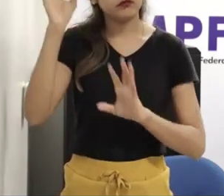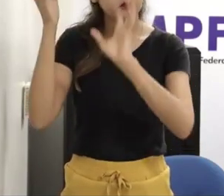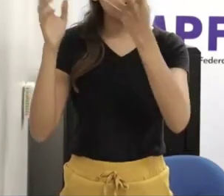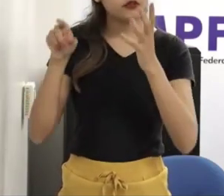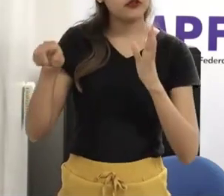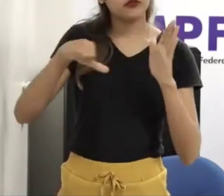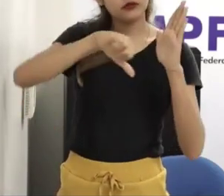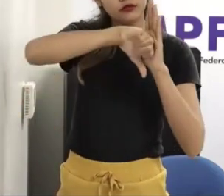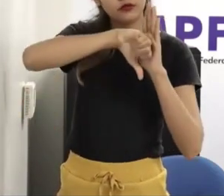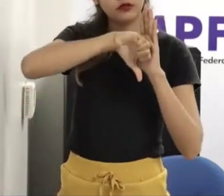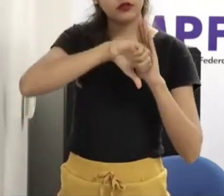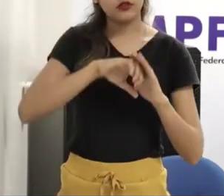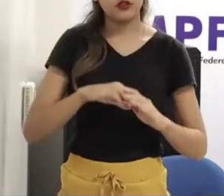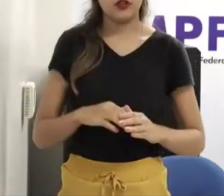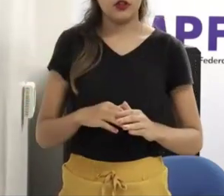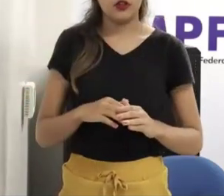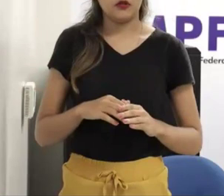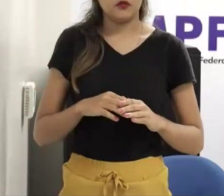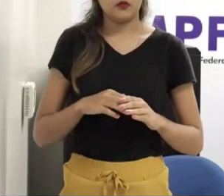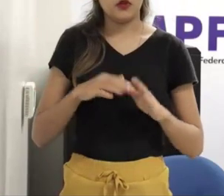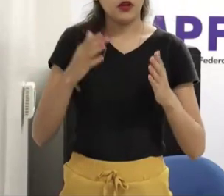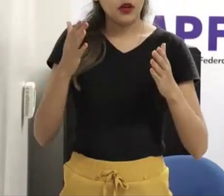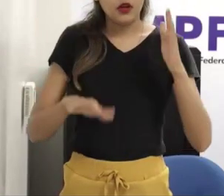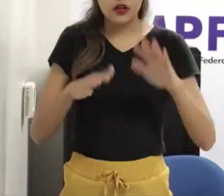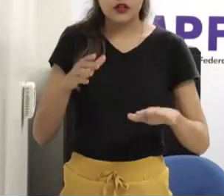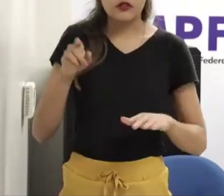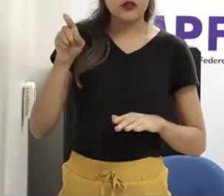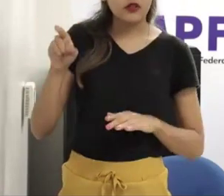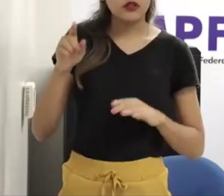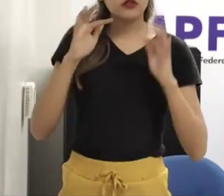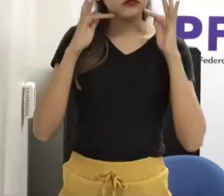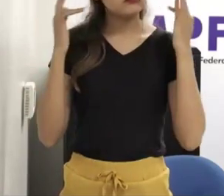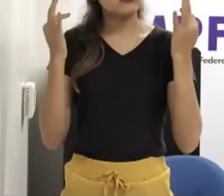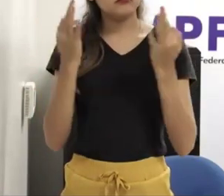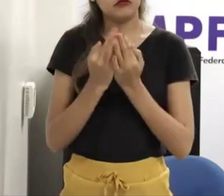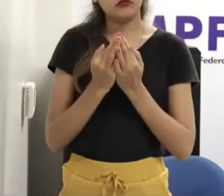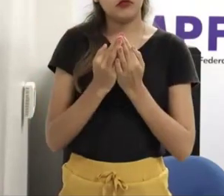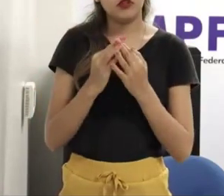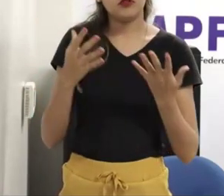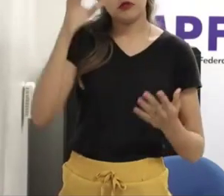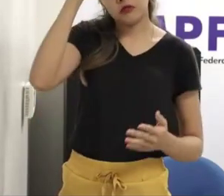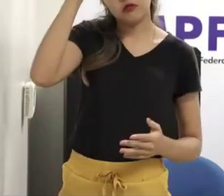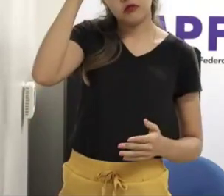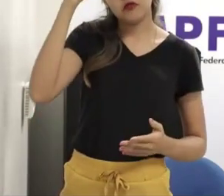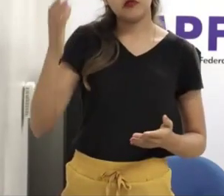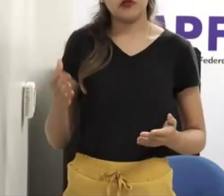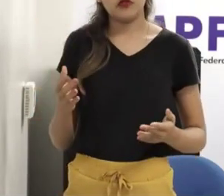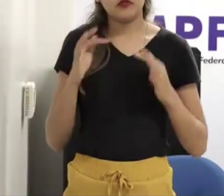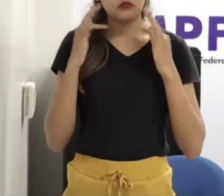problema grande, inclusive para criança, imagina você mandar seu avô preso, um tio preso, né? eu atendo muitos jovens,